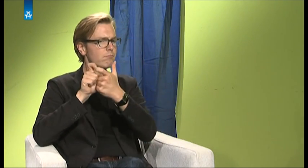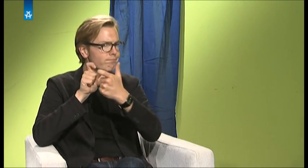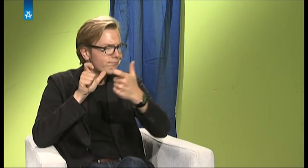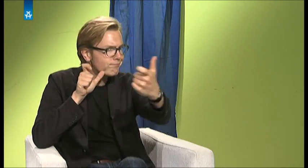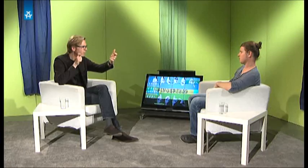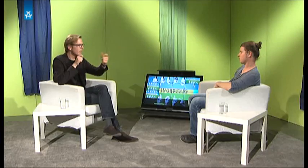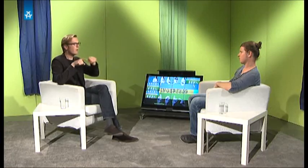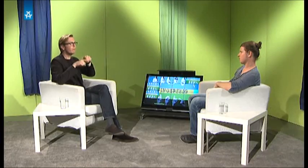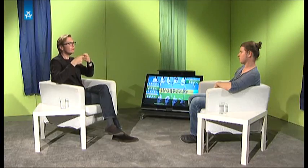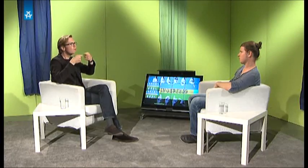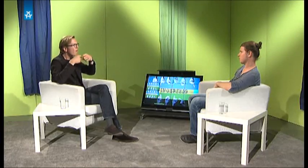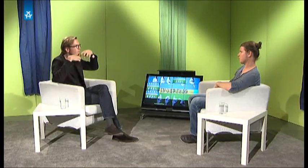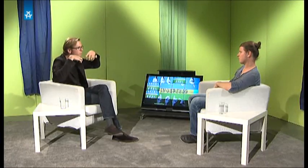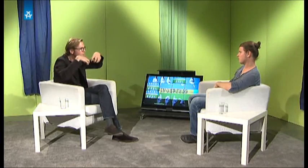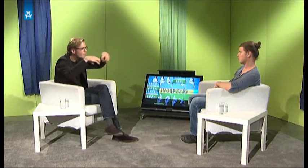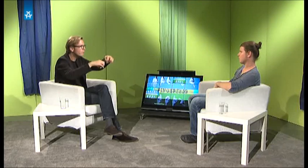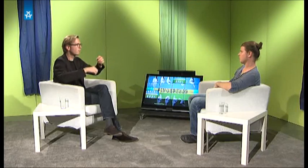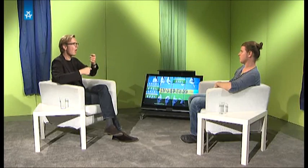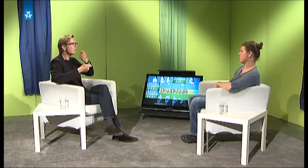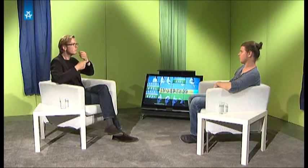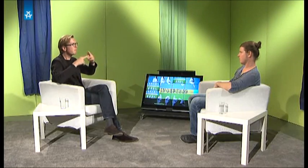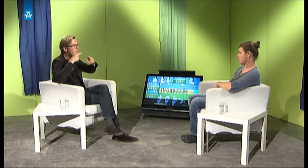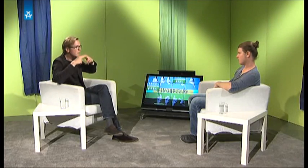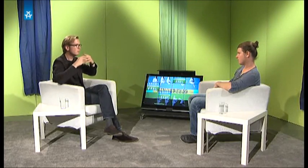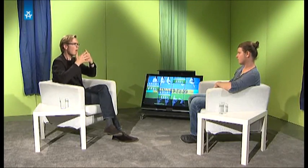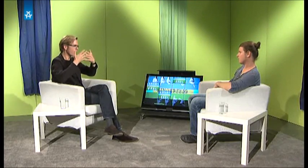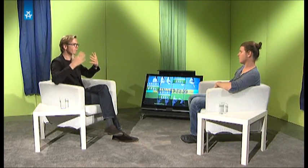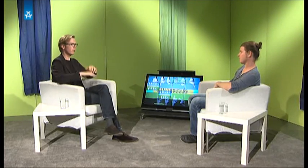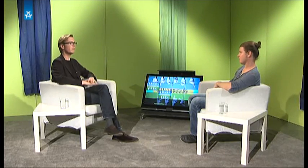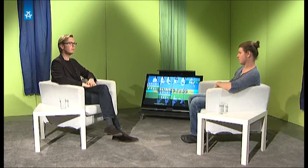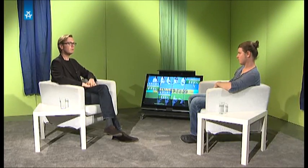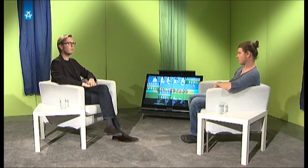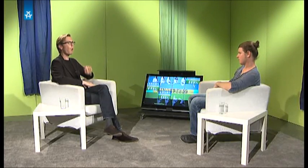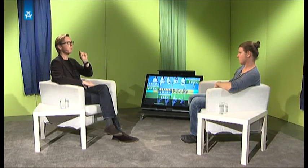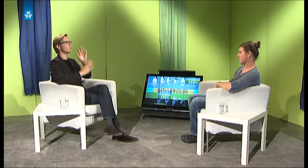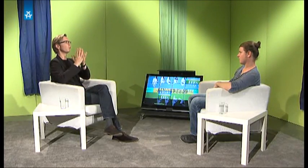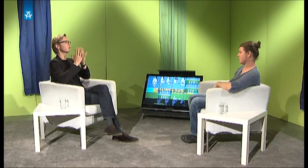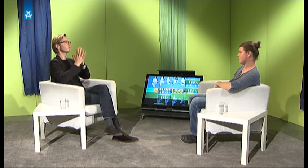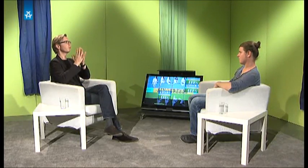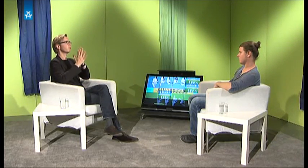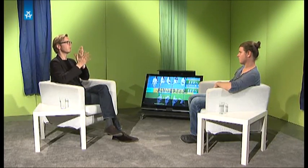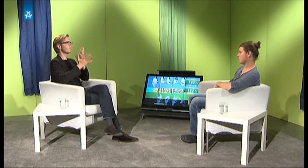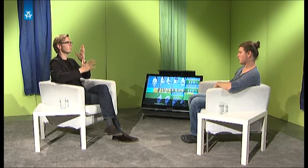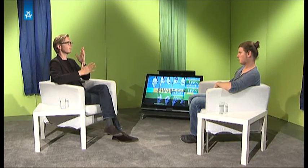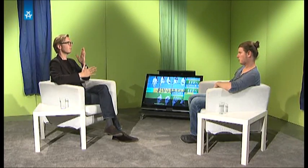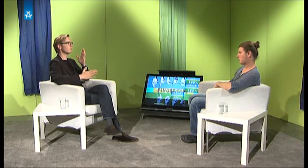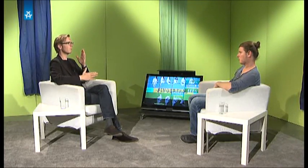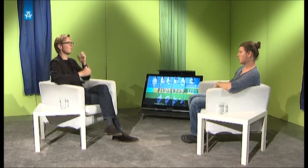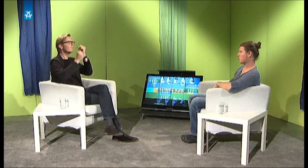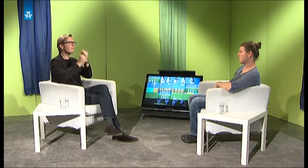In der Universität gab es dann ja auch so verschiedene Geschäfte oder auch Sachen oder Geschäfte, wo ich mal was zu essen kaufen konnte. Aber was mir aufgefallen ist,